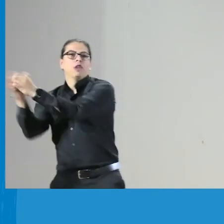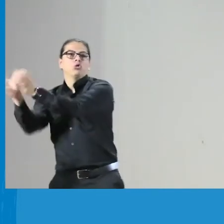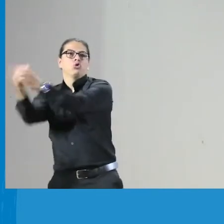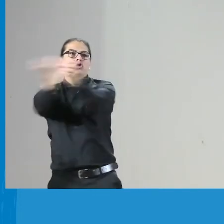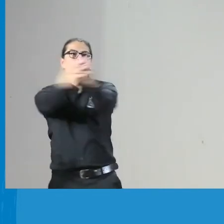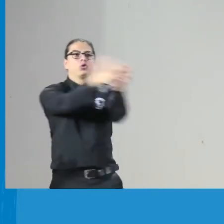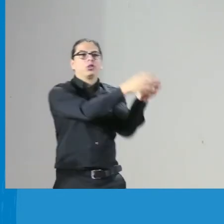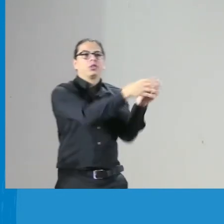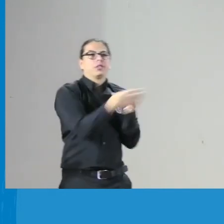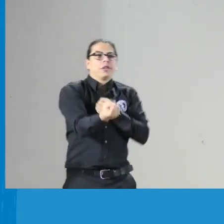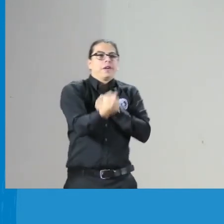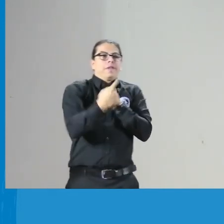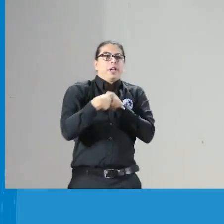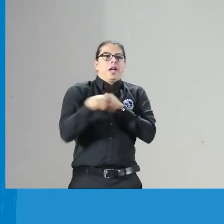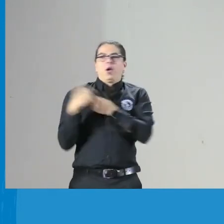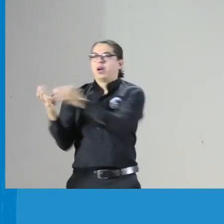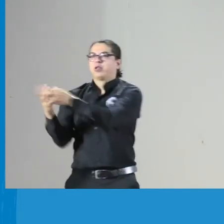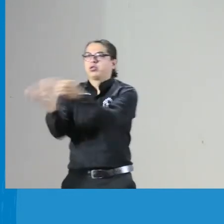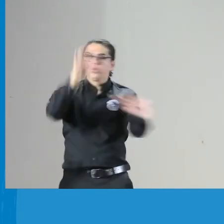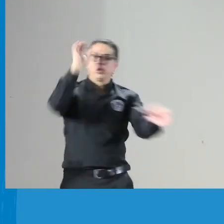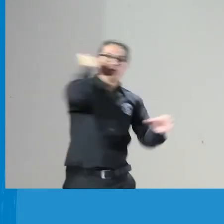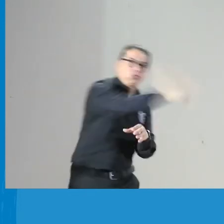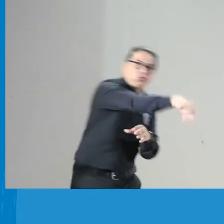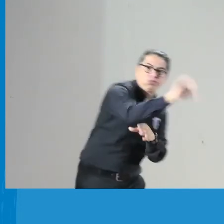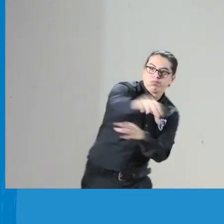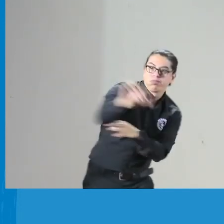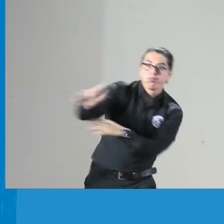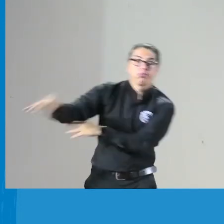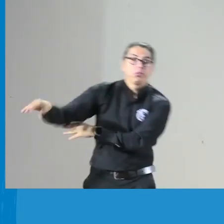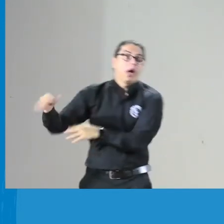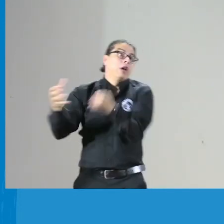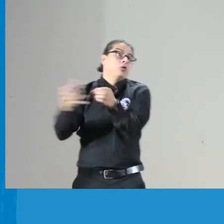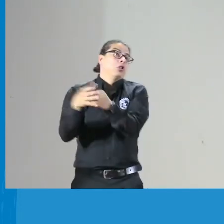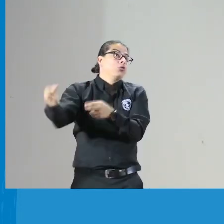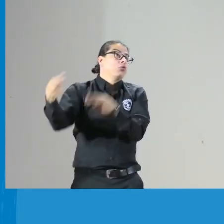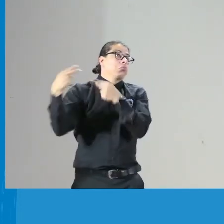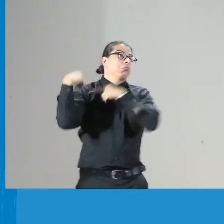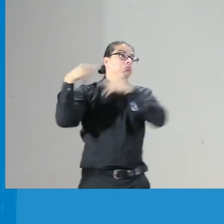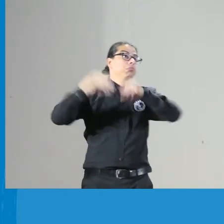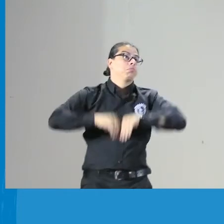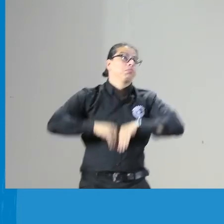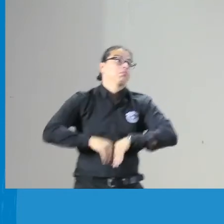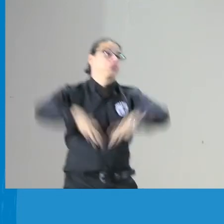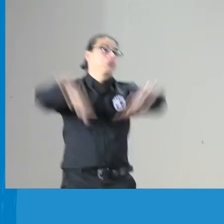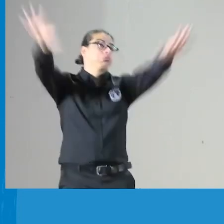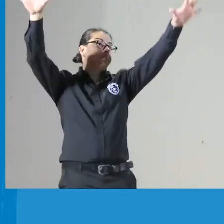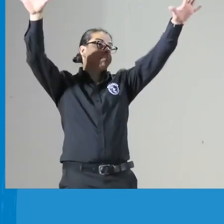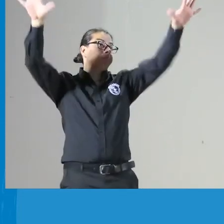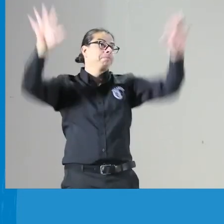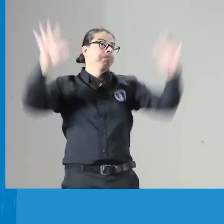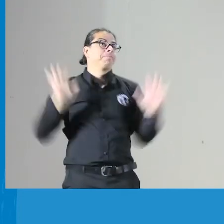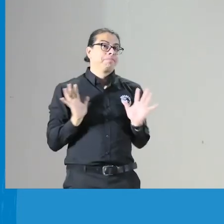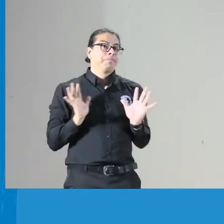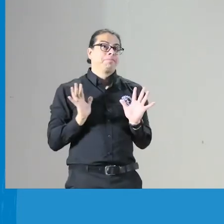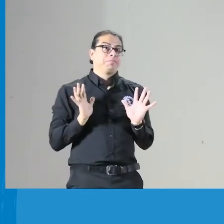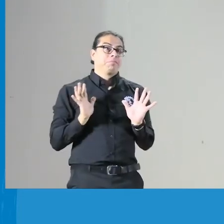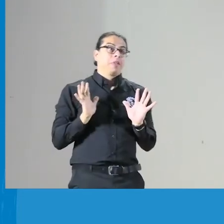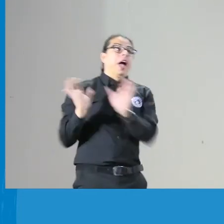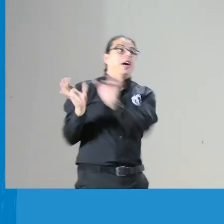lo que hacía era conviarlo a las asociaciones de Soto enviaba esto a sus socios y a afiliados y eran las asociaciones los